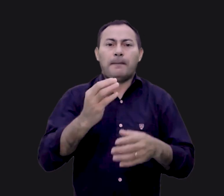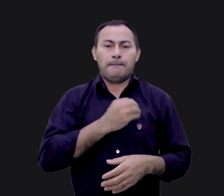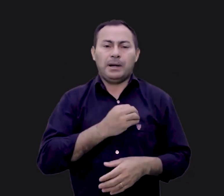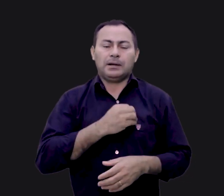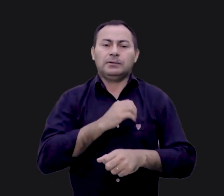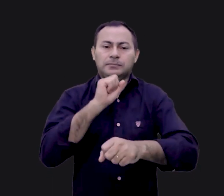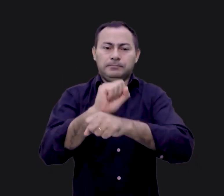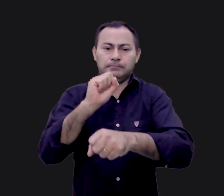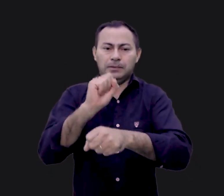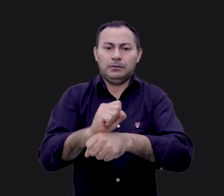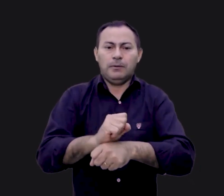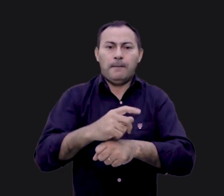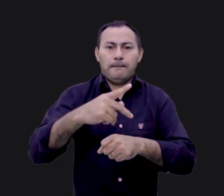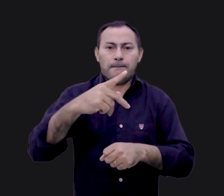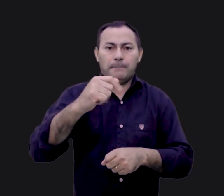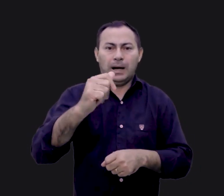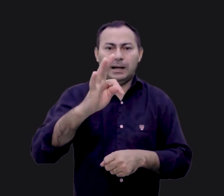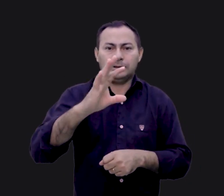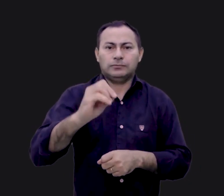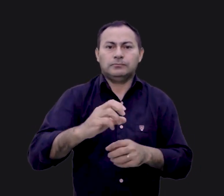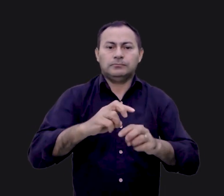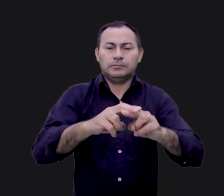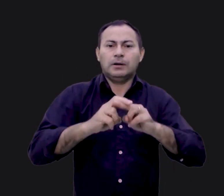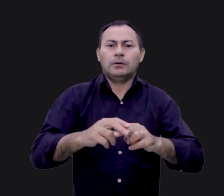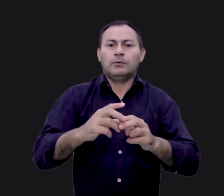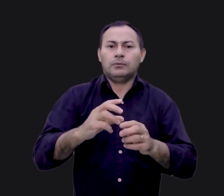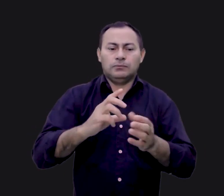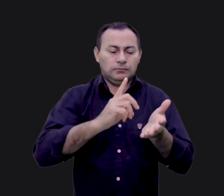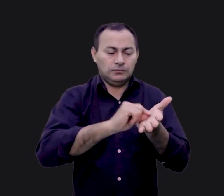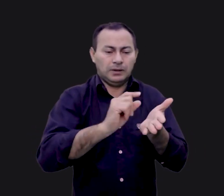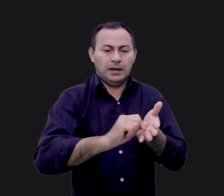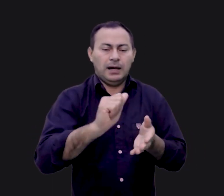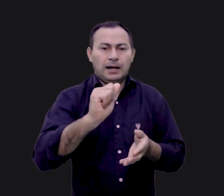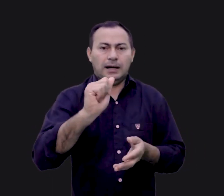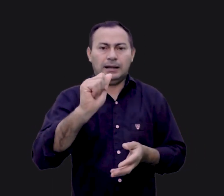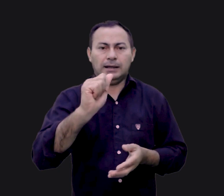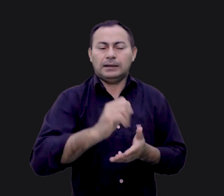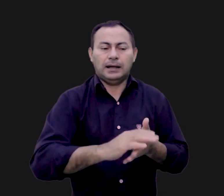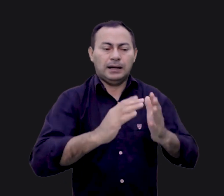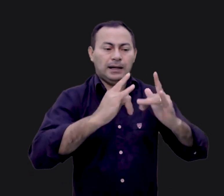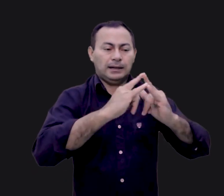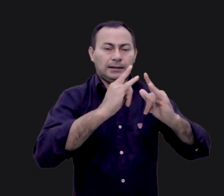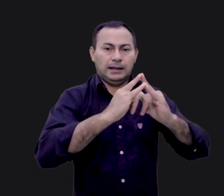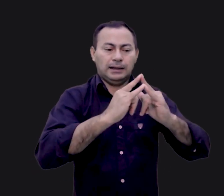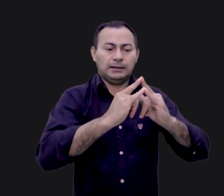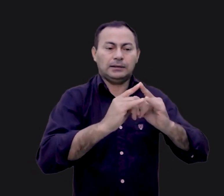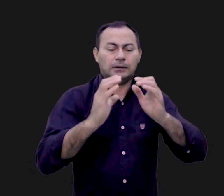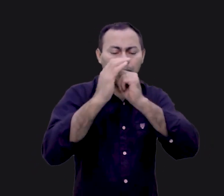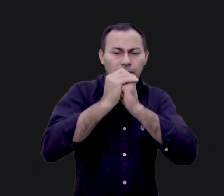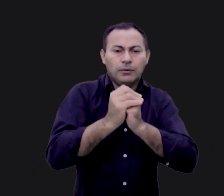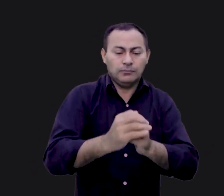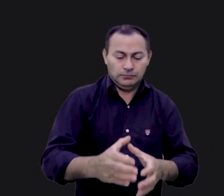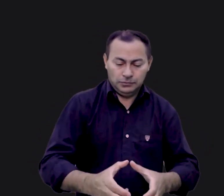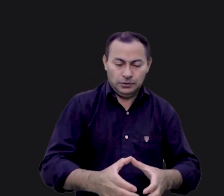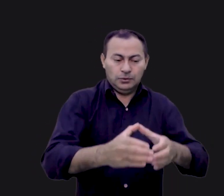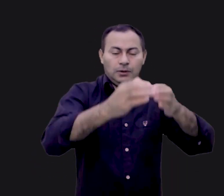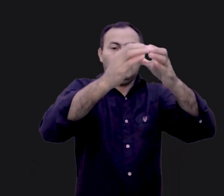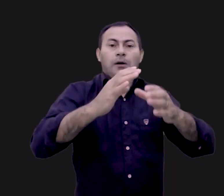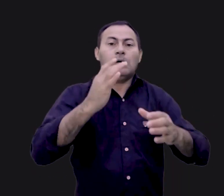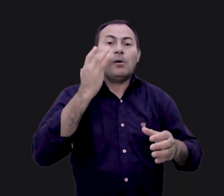o pecador aguardava no pátio do tabernáculo. Um dos artigos da tenda de adoração era o castiçal de ouro. Quando o sacerdote